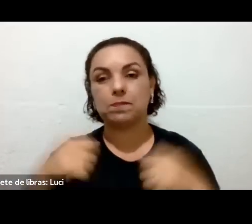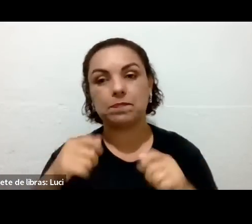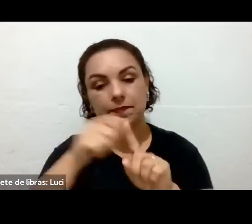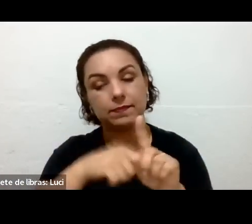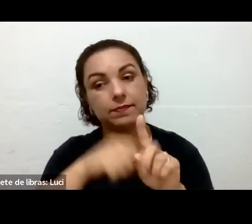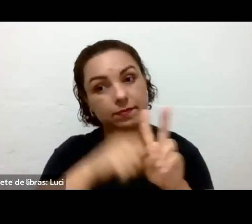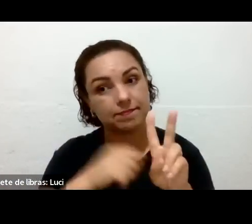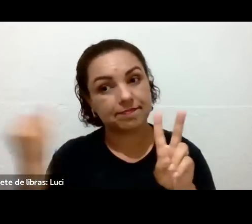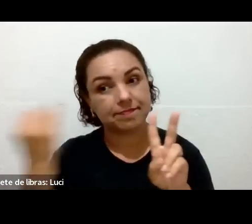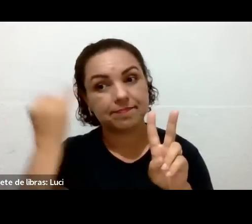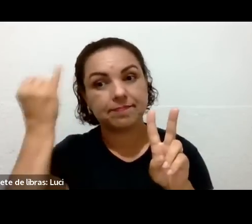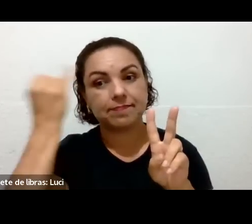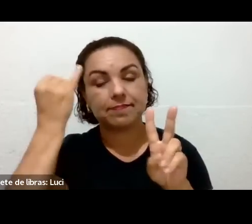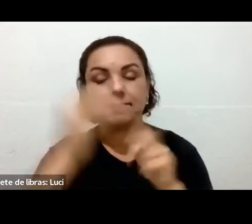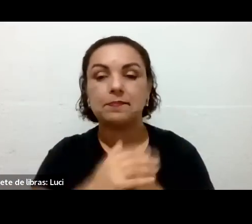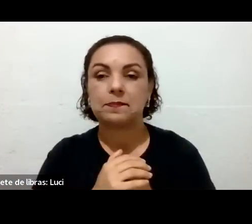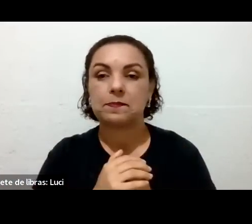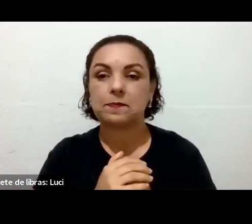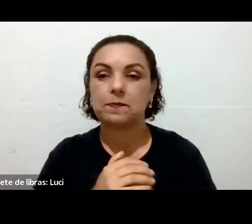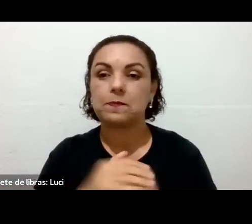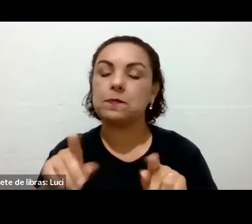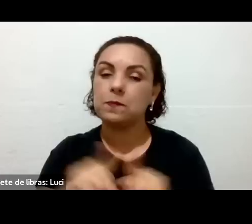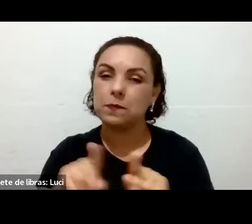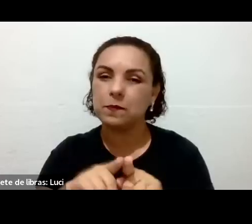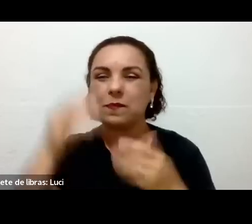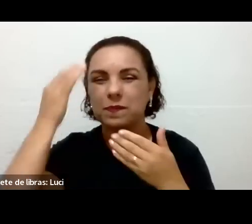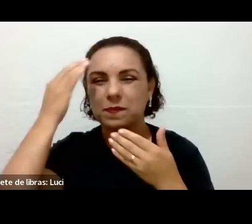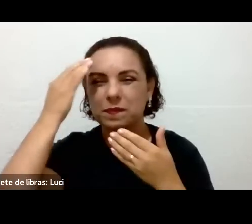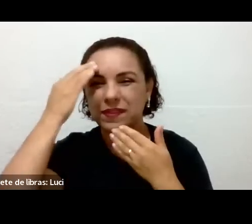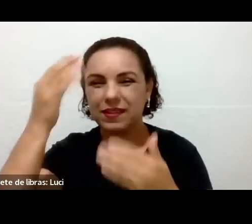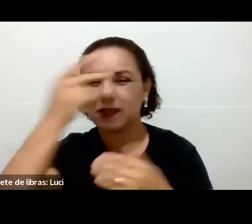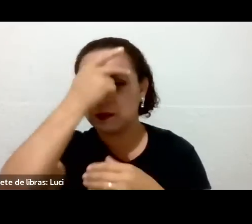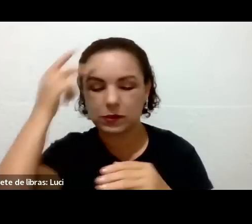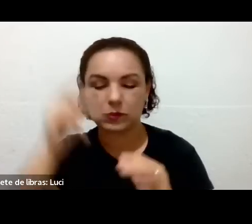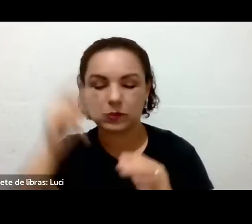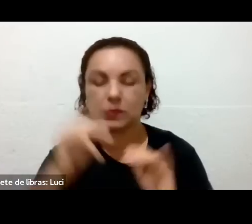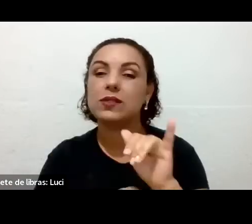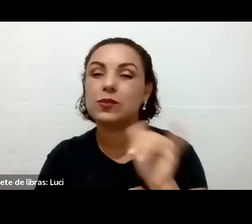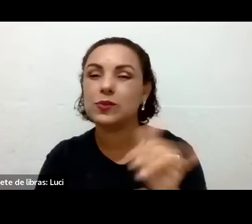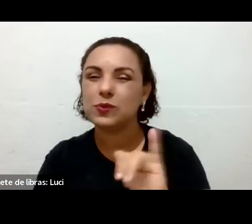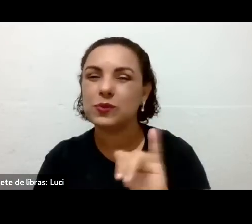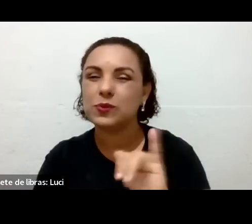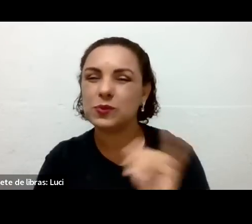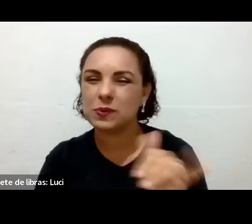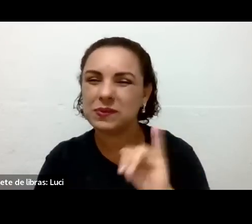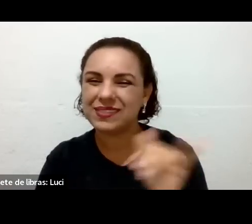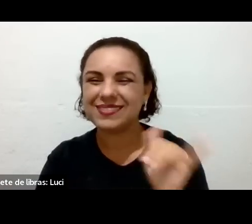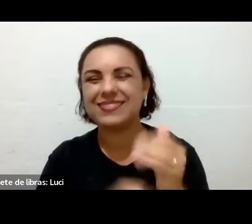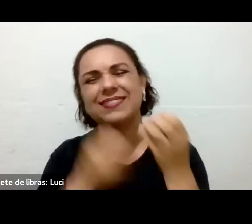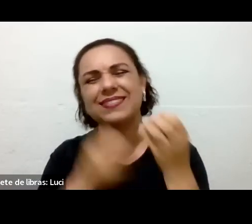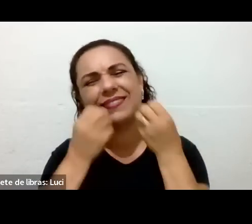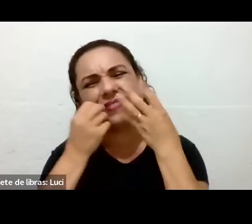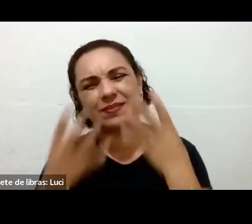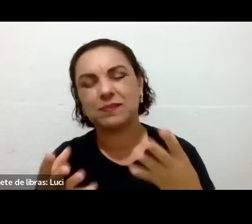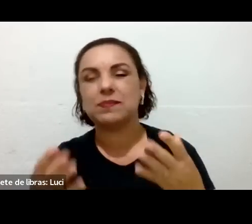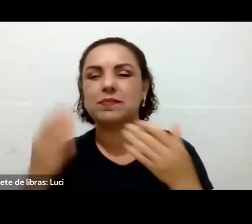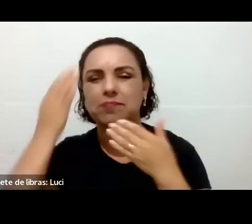Que deixaram ali o depoimento. Aí o Nisse falou que não sofre mais com os calorões da menopausa,